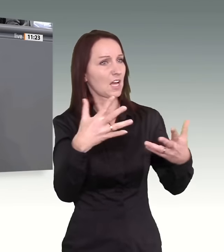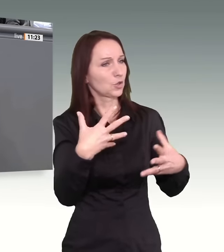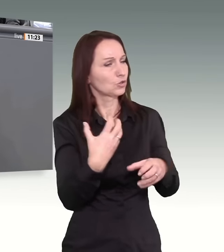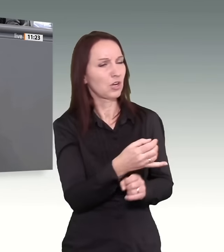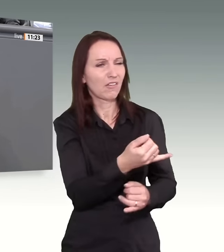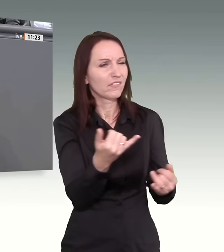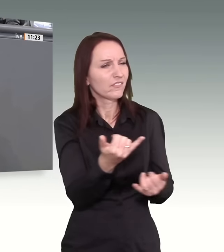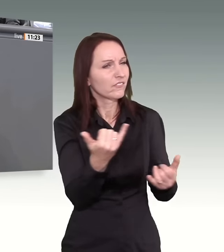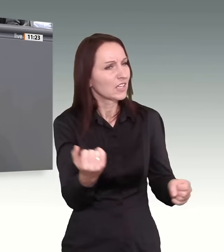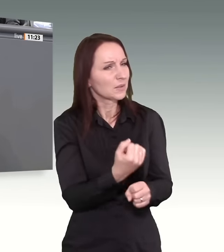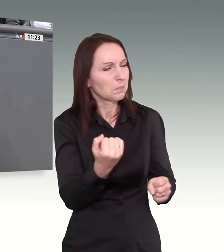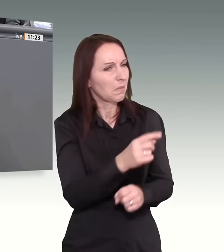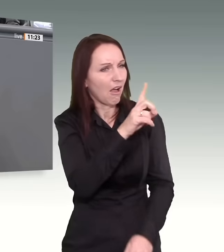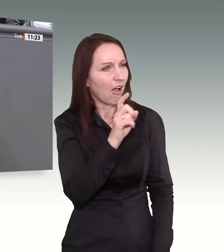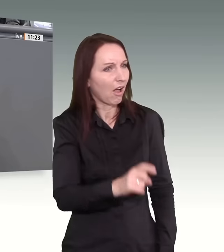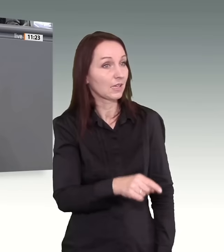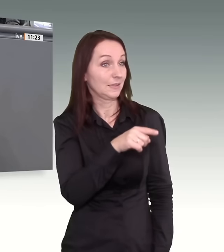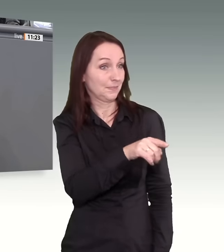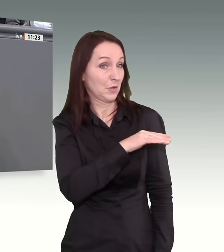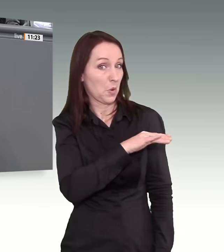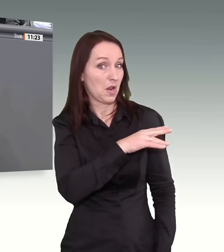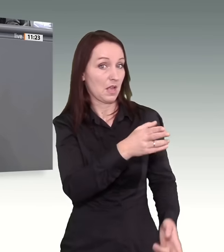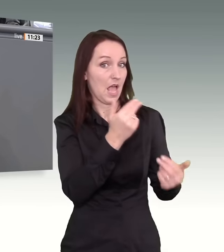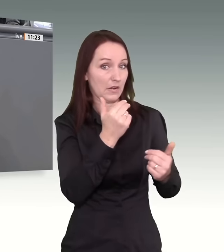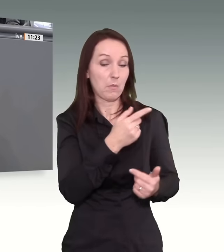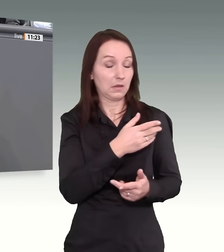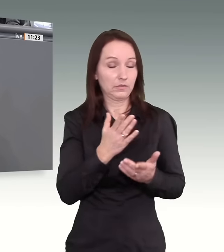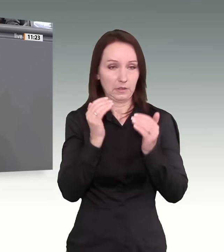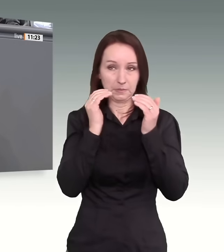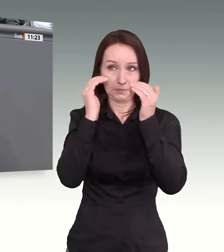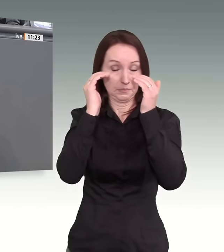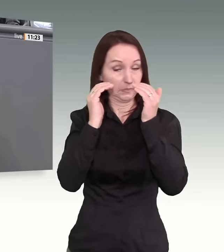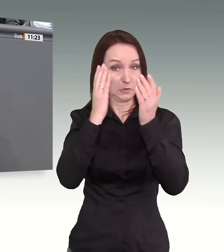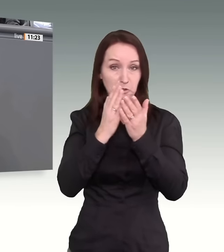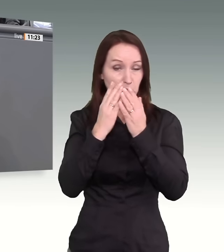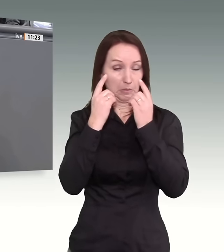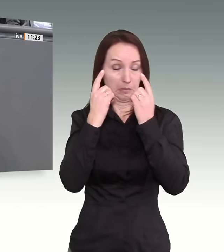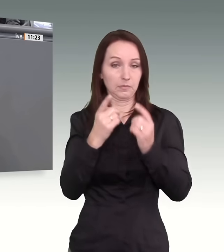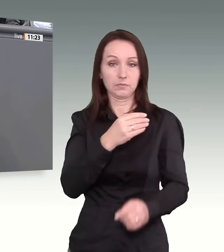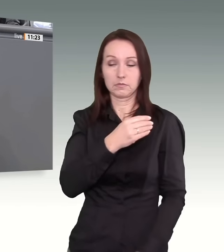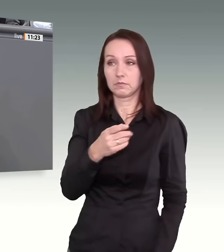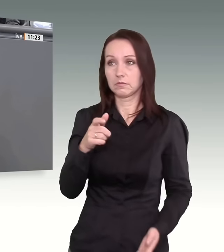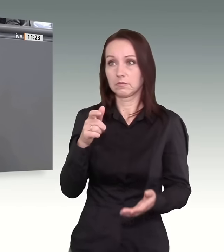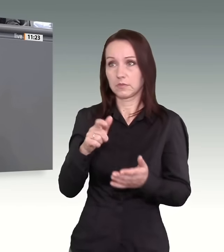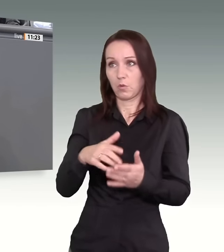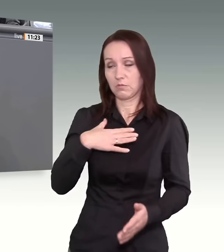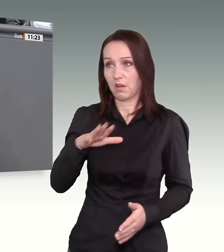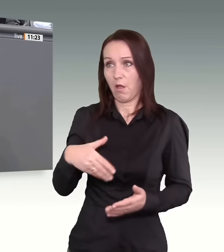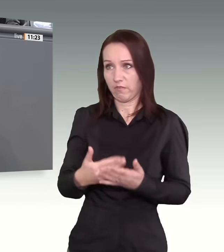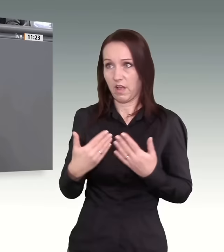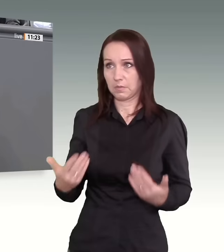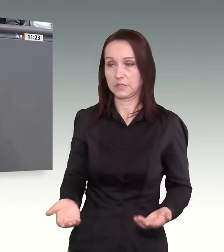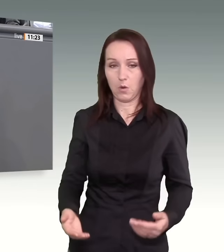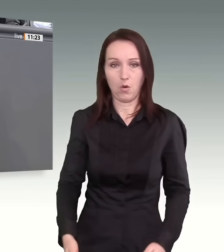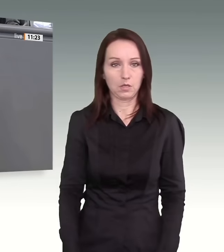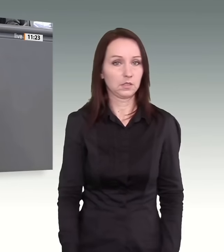leisten? Und der Kollege sagte dann mit Tränen in den Augen zu mir, weil es meine Aufgabe ist. Und